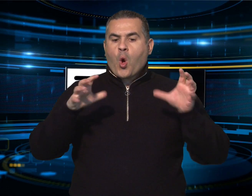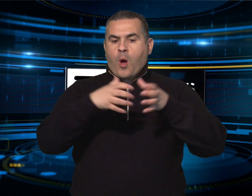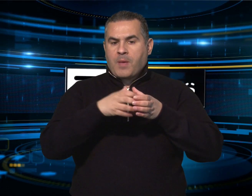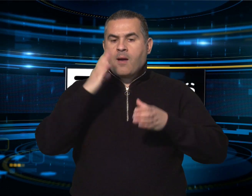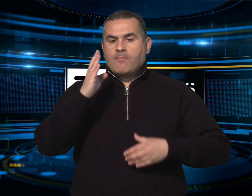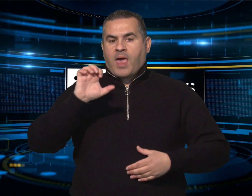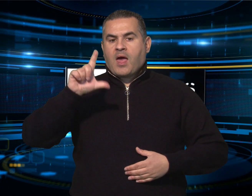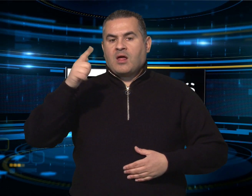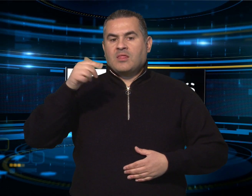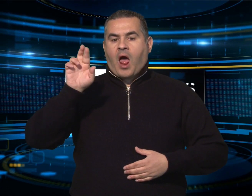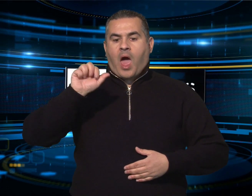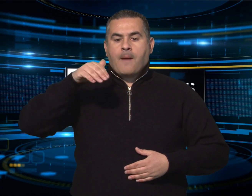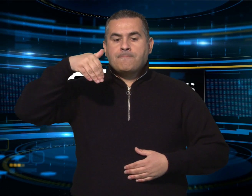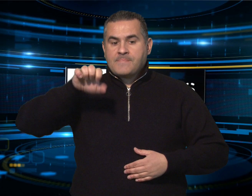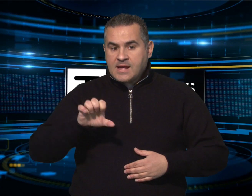espresso una manifestazione di interesse.